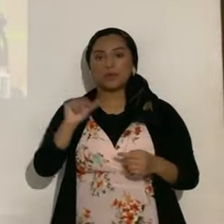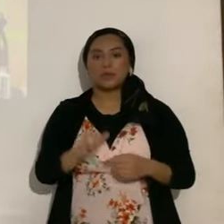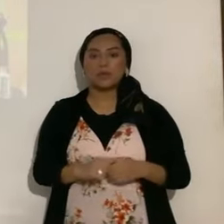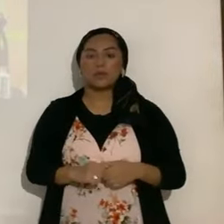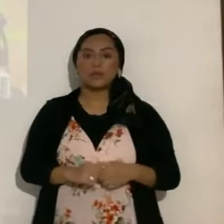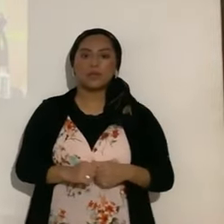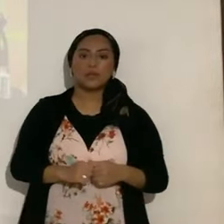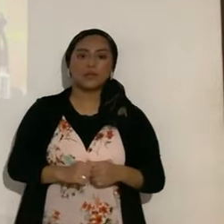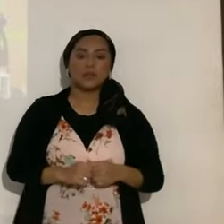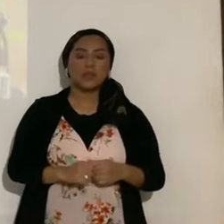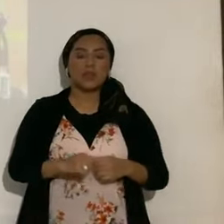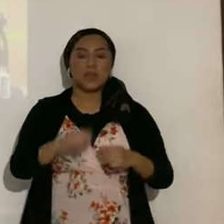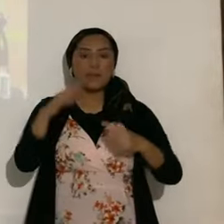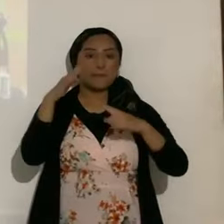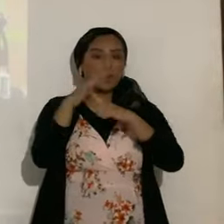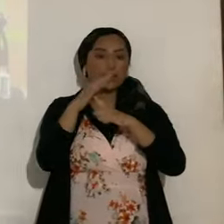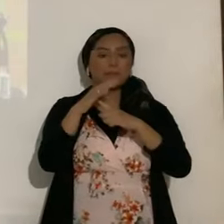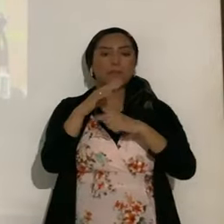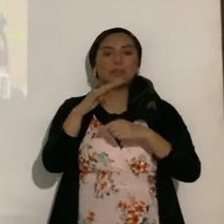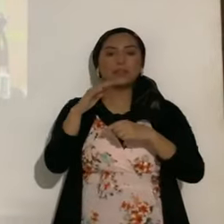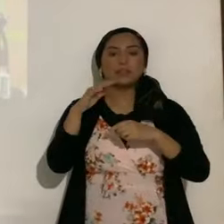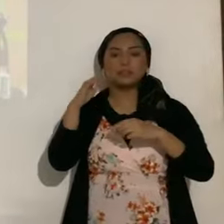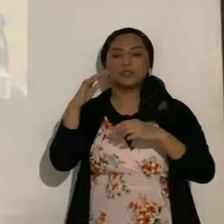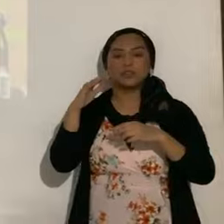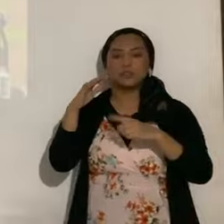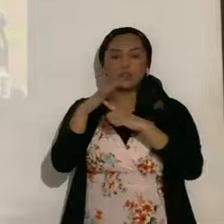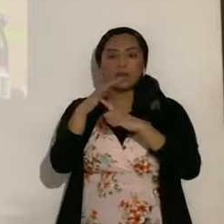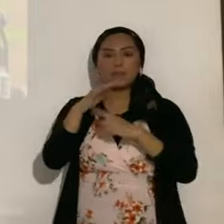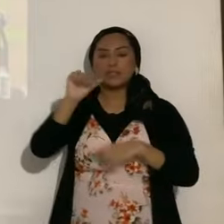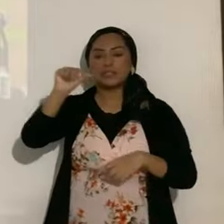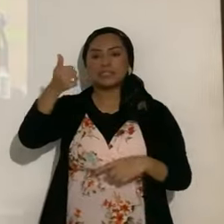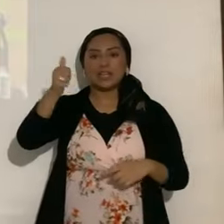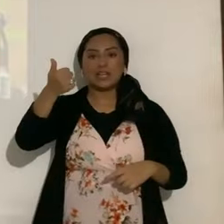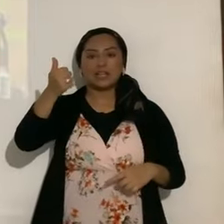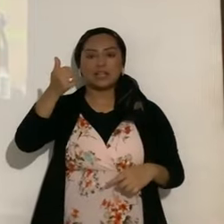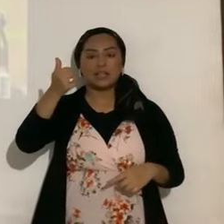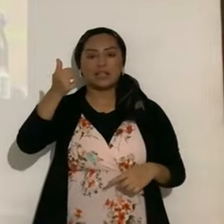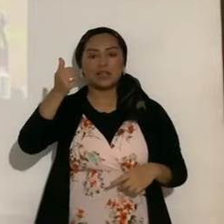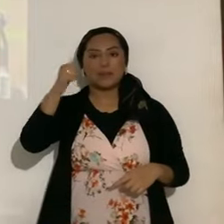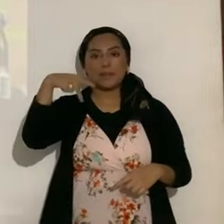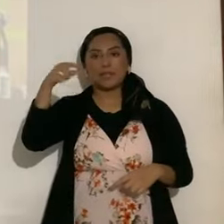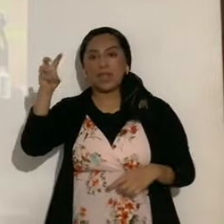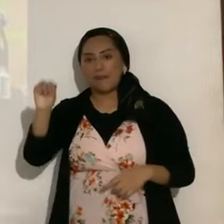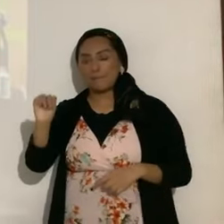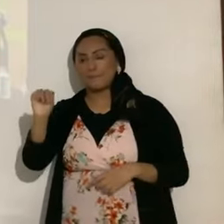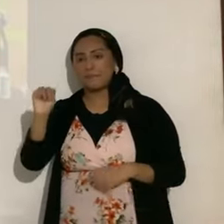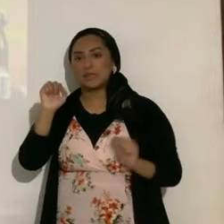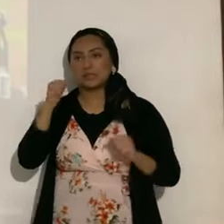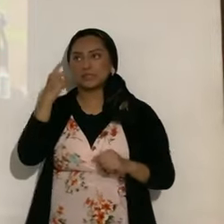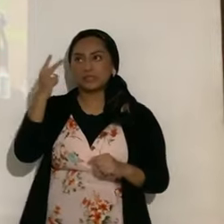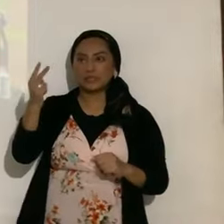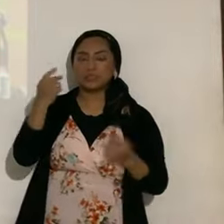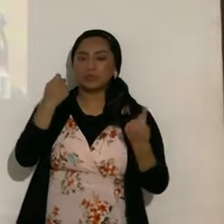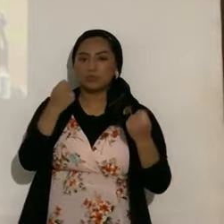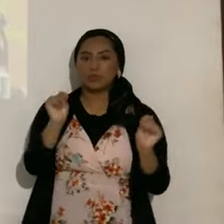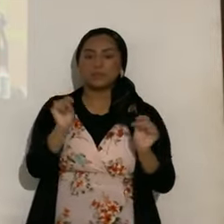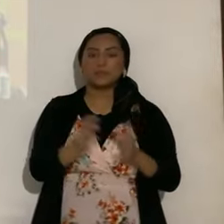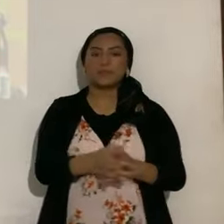punto máximo en México será a las 10 de la noche con 16 minutos. Bueno, la luna